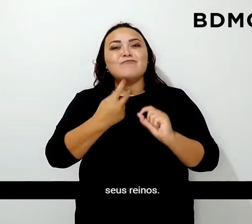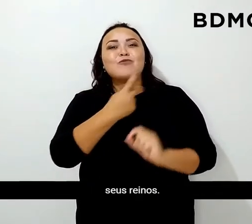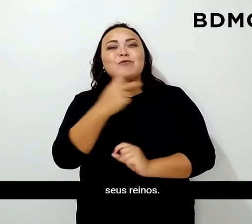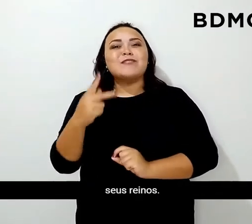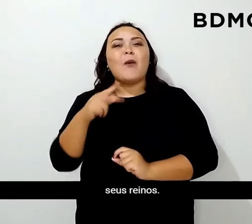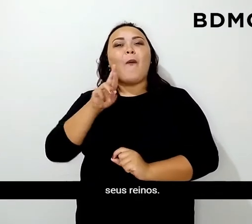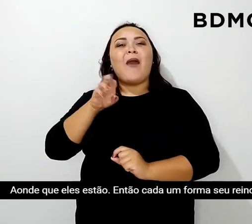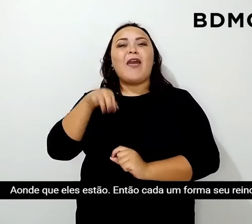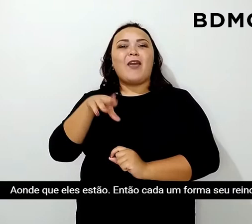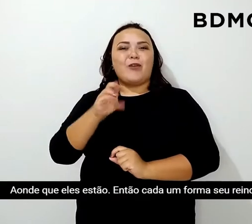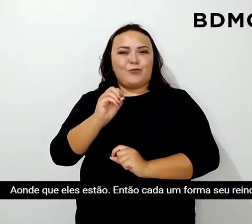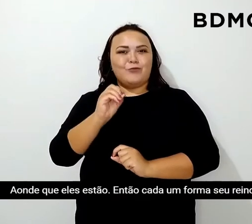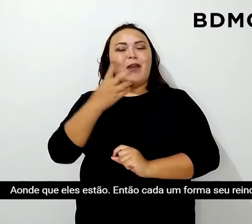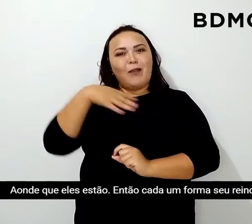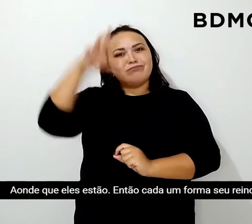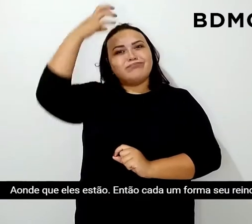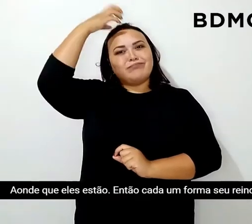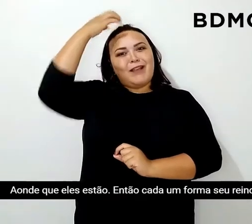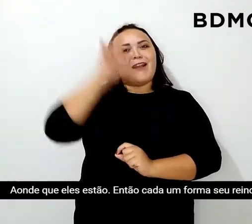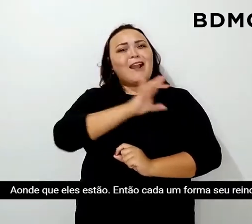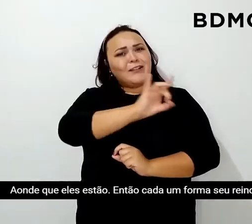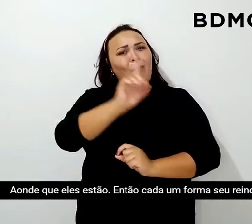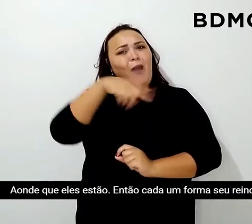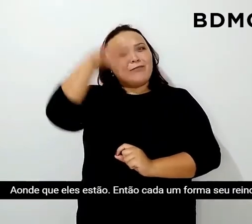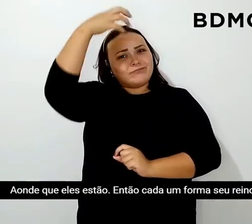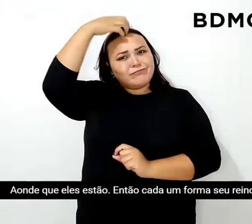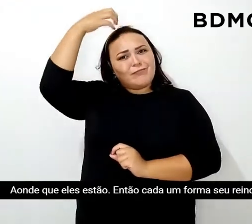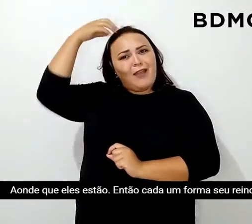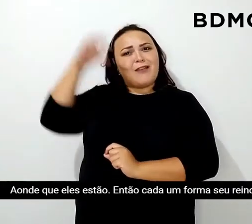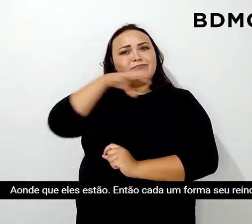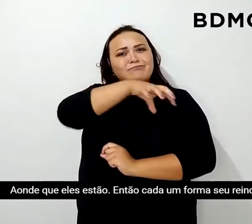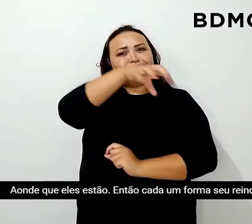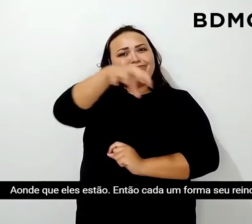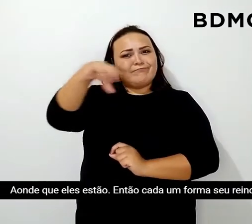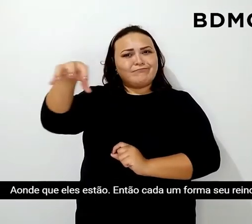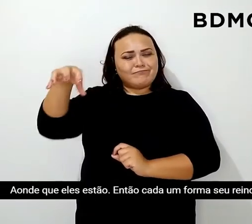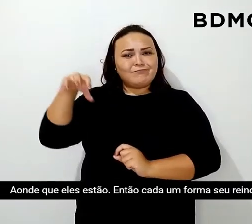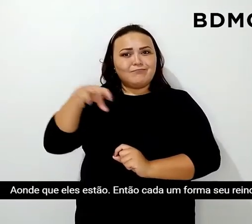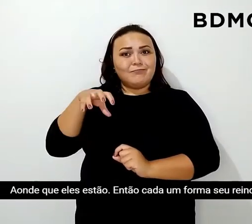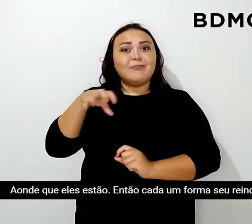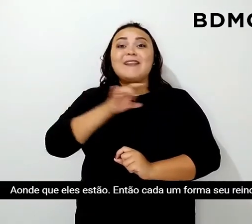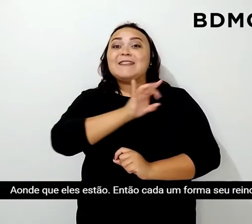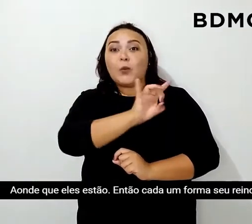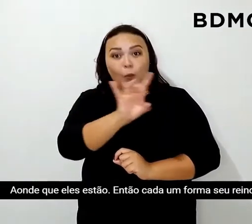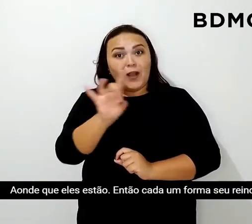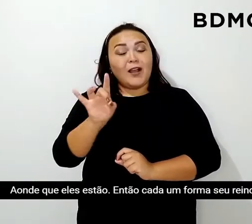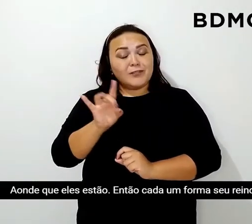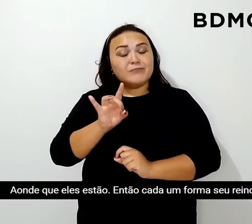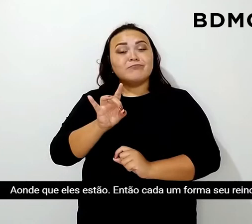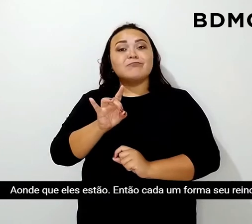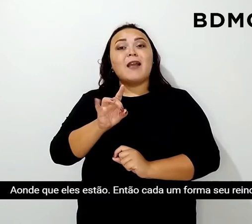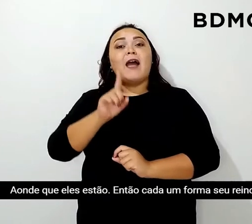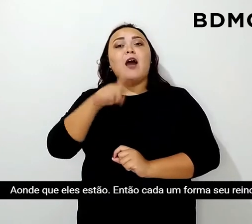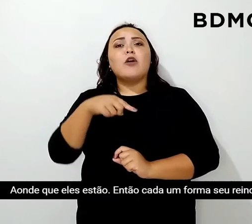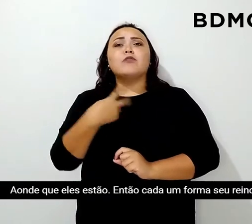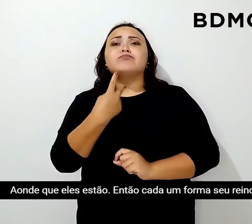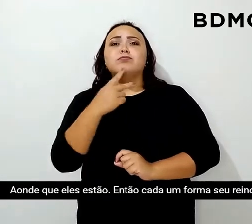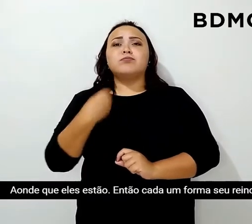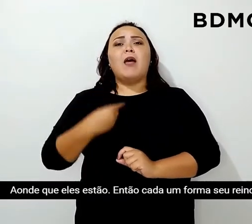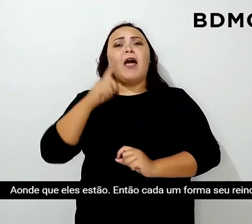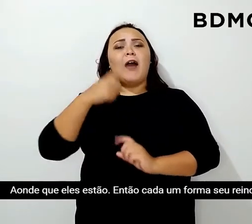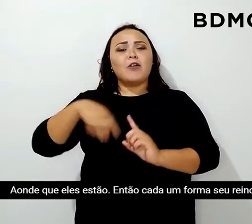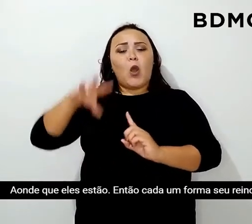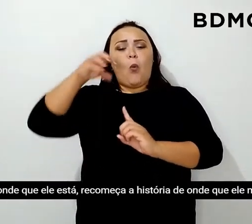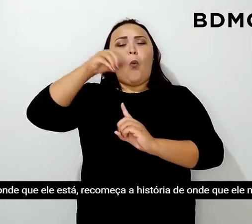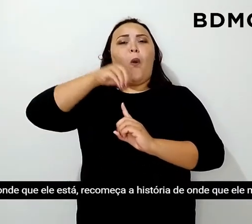reinos aonde que eles estão. Então, cada um forma